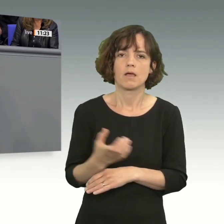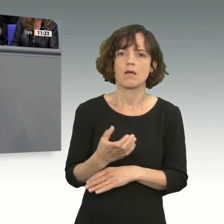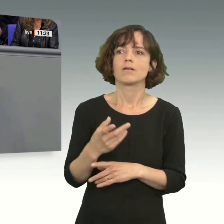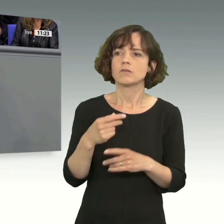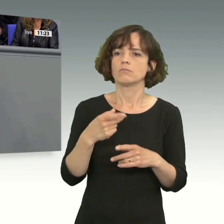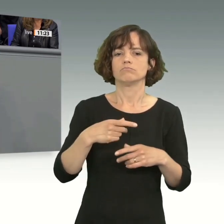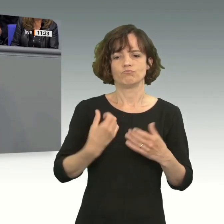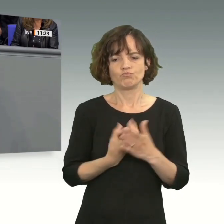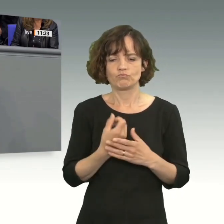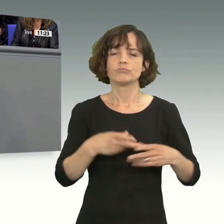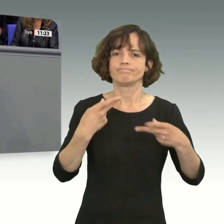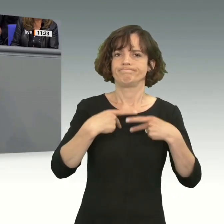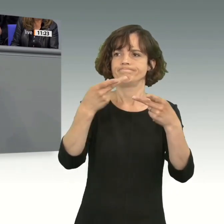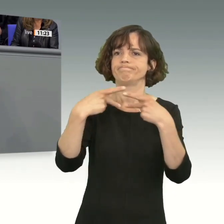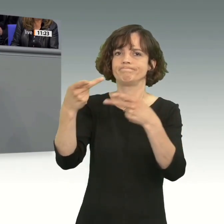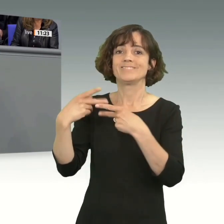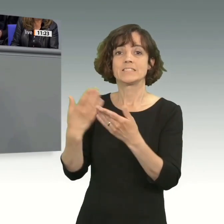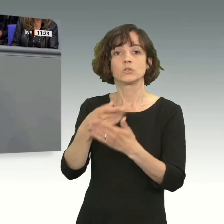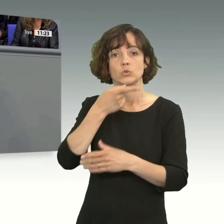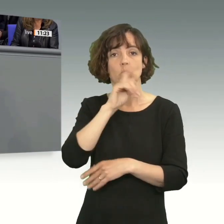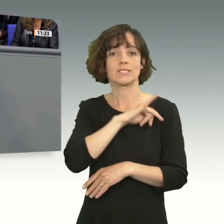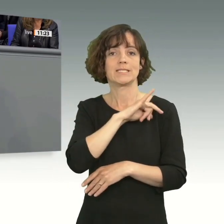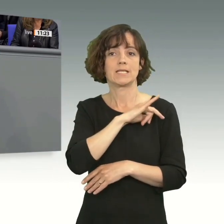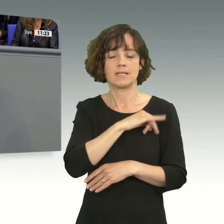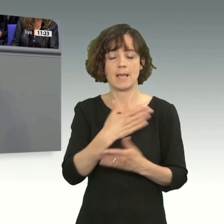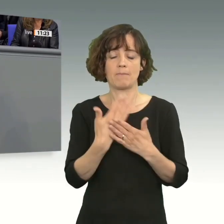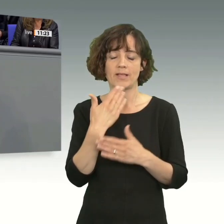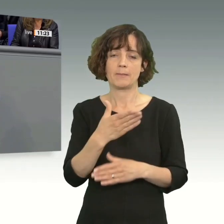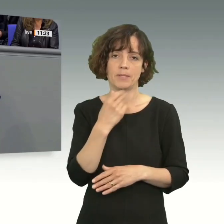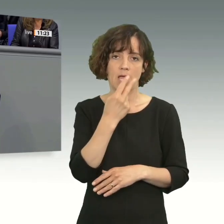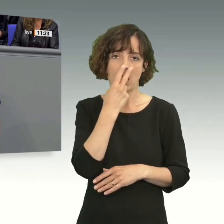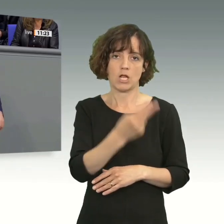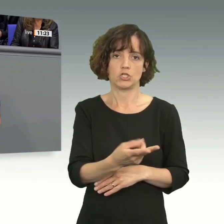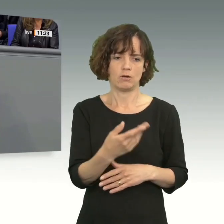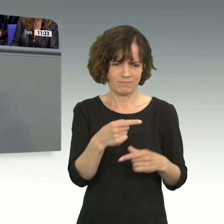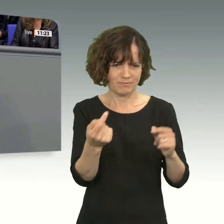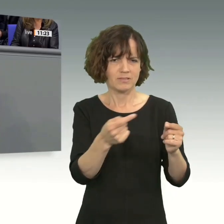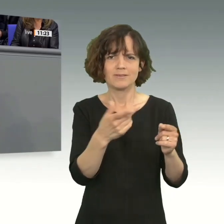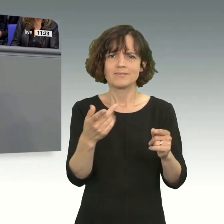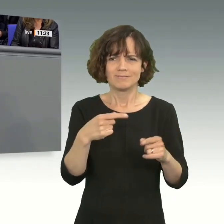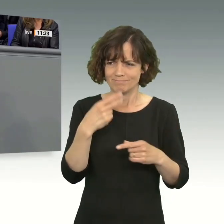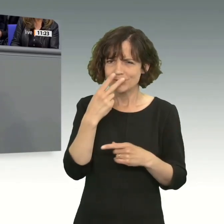exportiert. Das ist deutsches Interesse. Und da sollten Sie gelegentlich mal mit in den Blick nehmen bei dem, was Sie diskutieren.